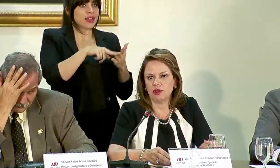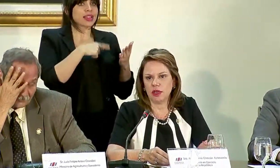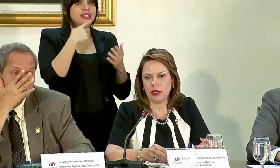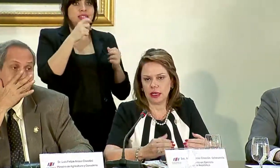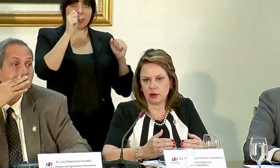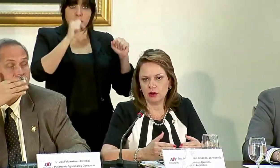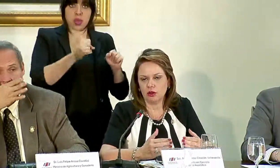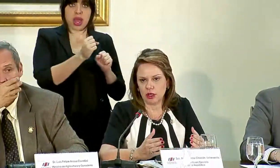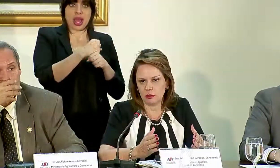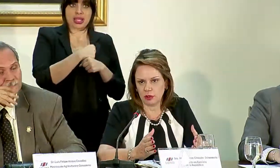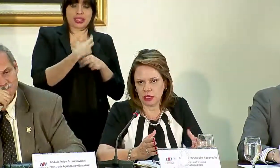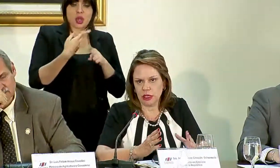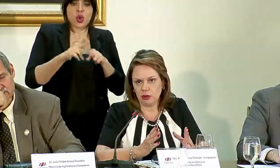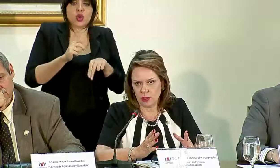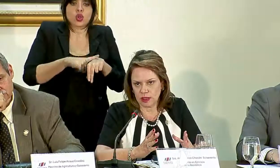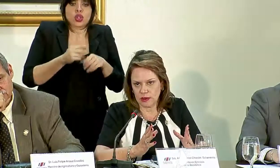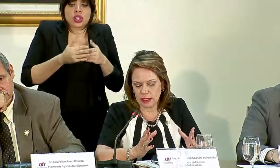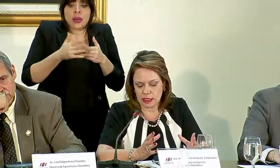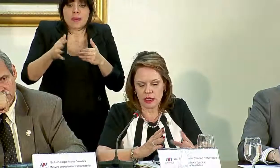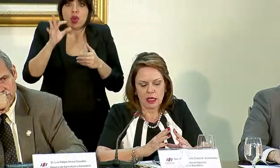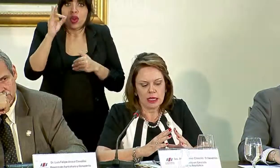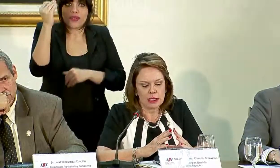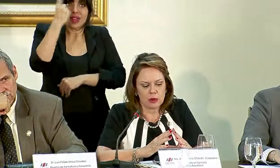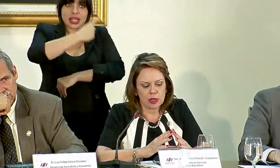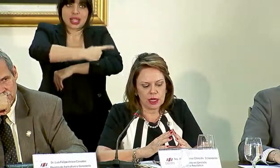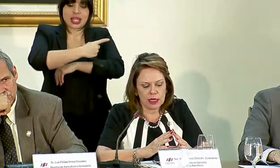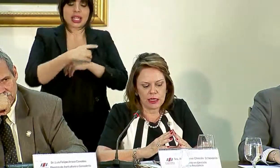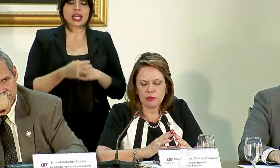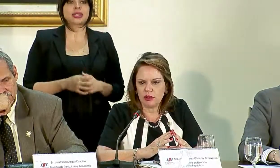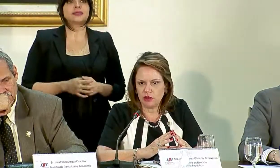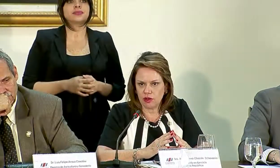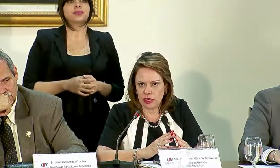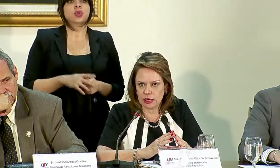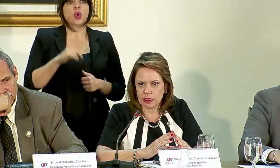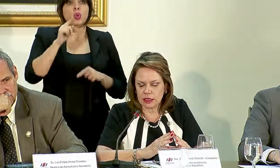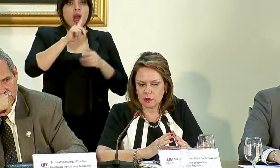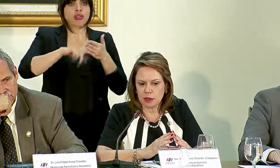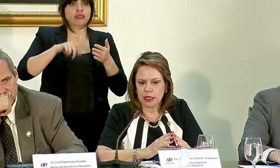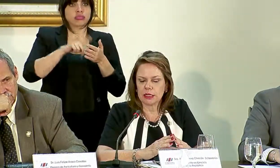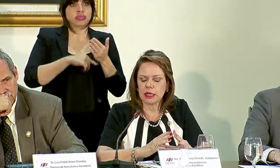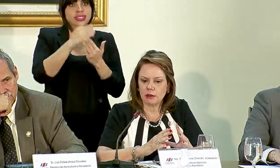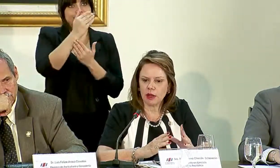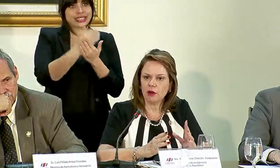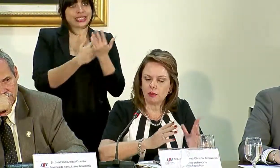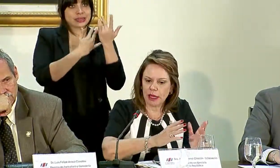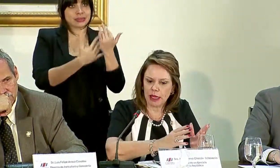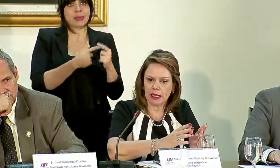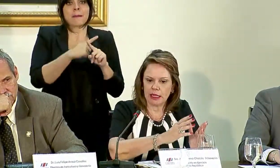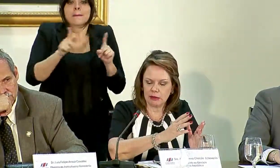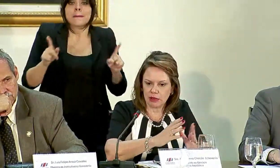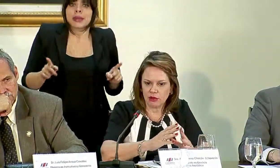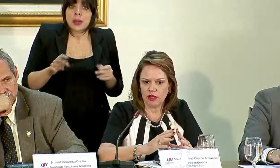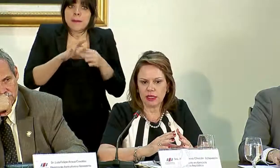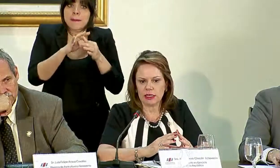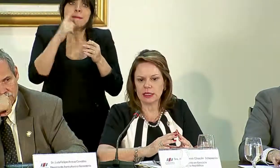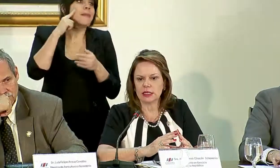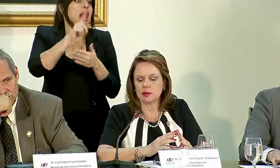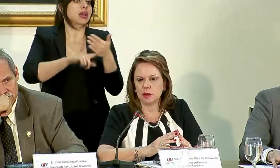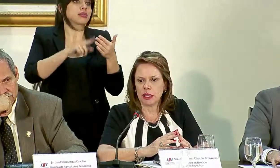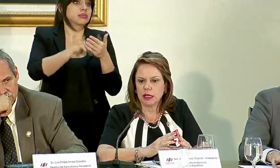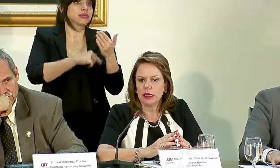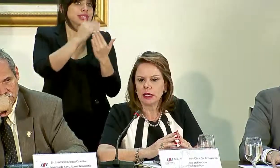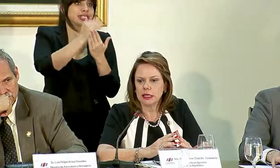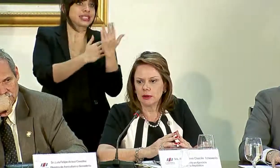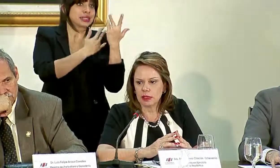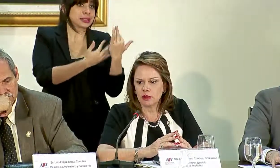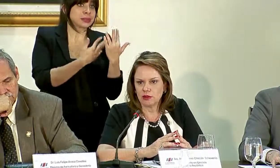podemos hacer en el corto tiempo de 90 días una eliminación de las listas de espera. Sin embargo, para la eliminación de las listas